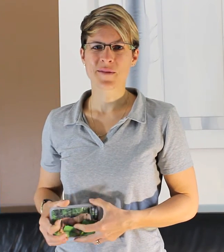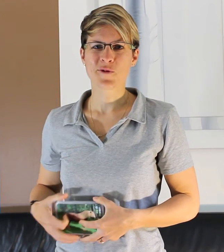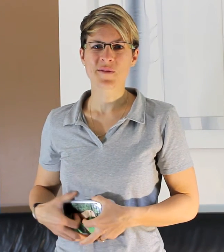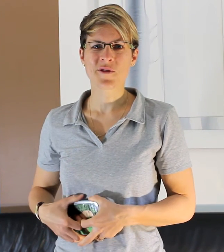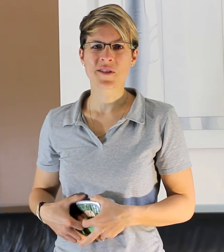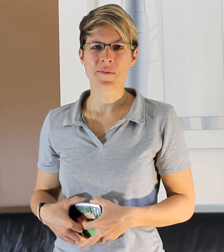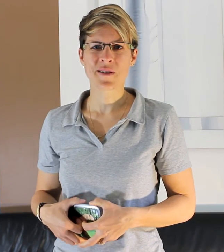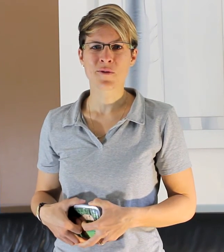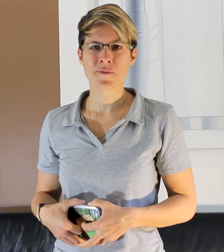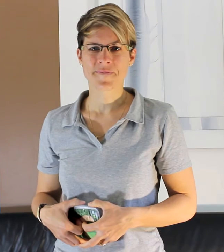un bon dimanche. A bientôt.